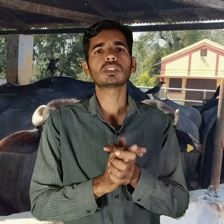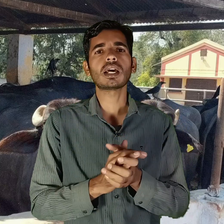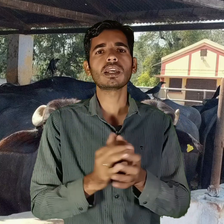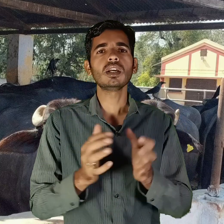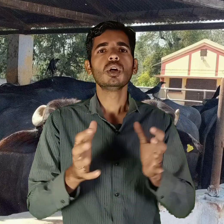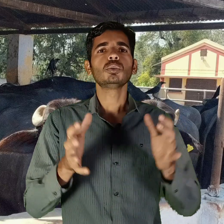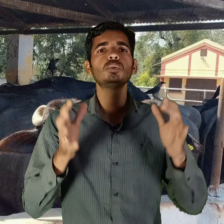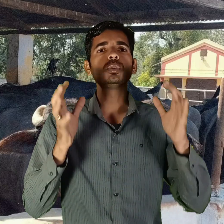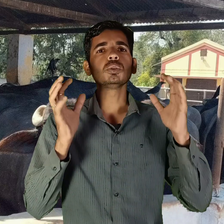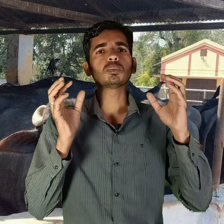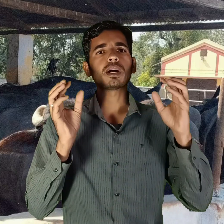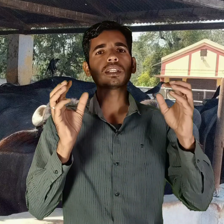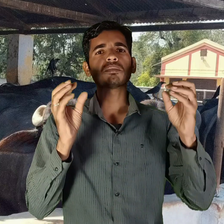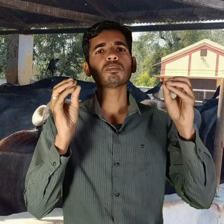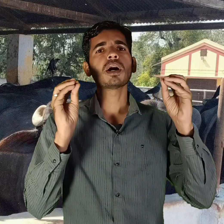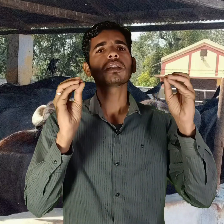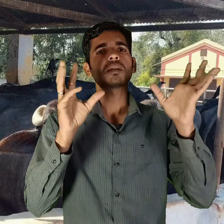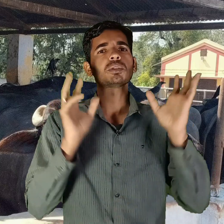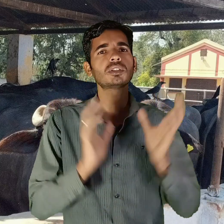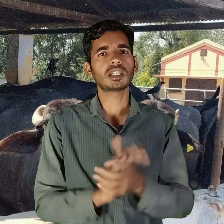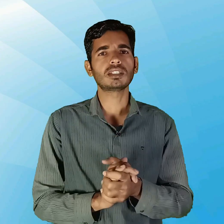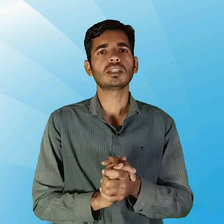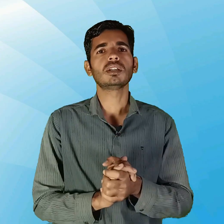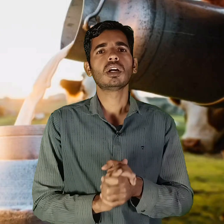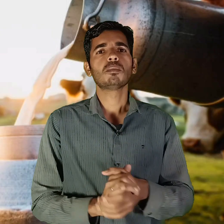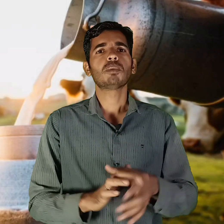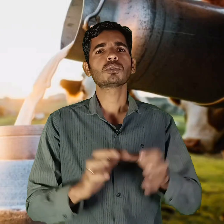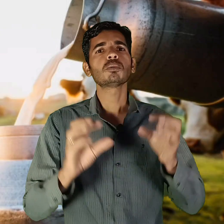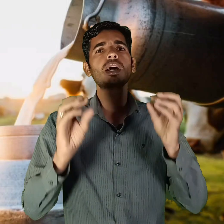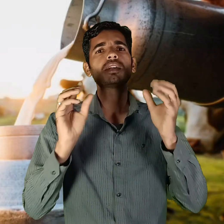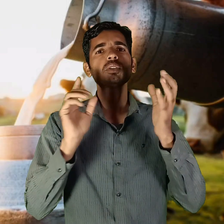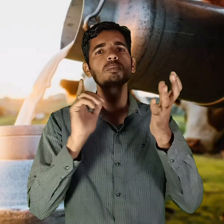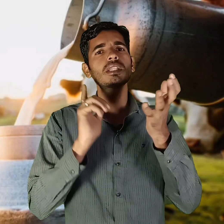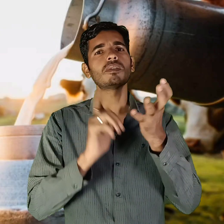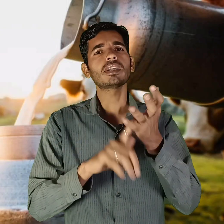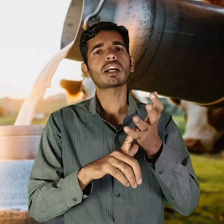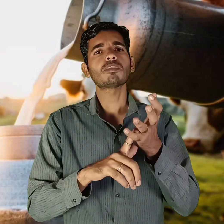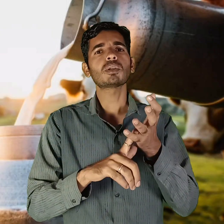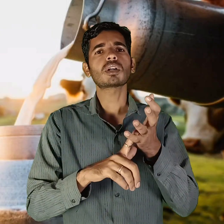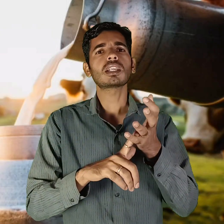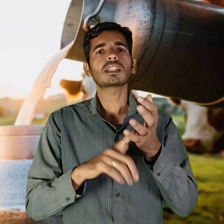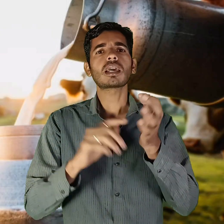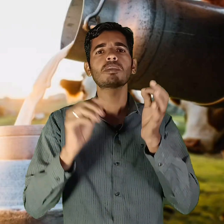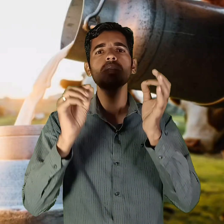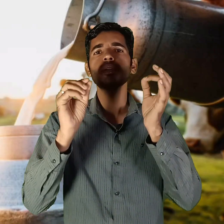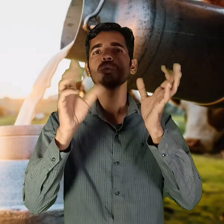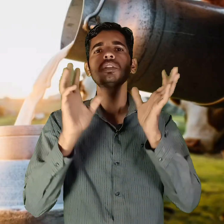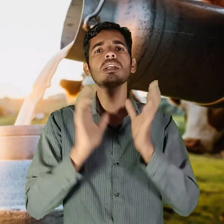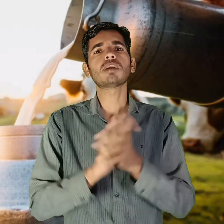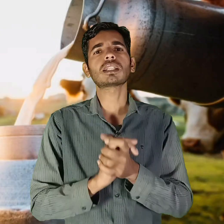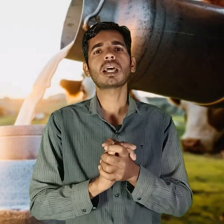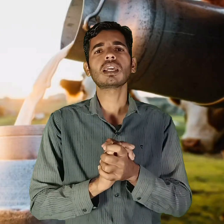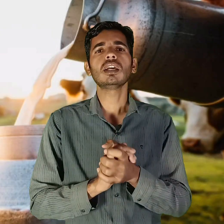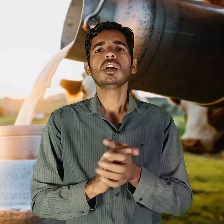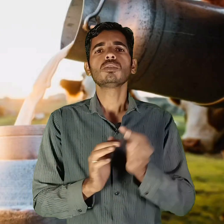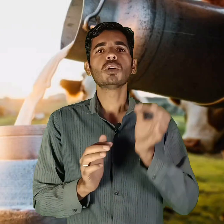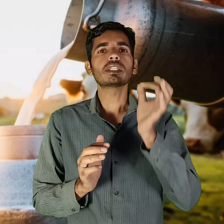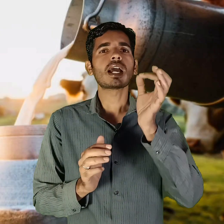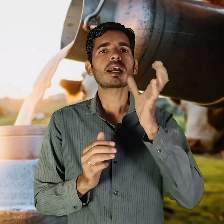होता है दूद उत्पादन में भारी कमी हो जाती है पसु मालिक उसमें दवाईया का परियोग कर लेता है फिर भी दूद नहीं बढ़ता है वो क्या